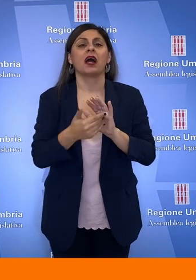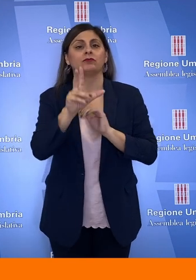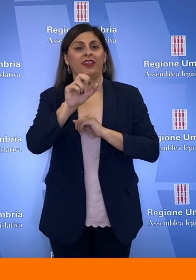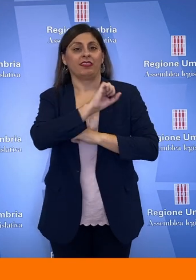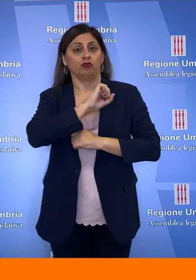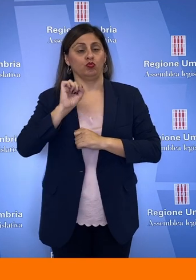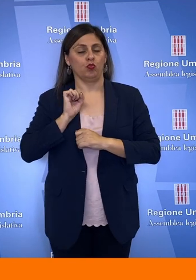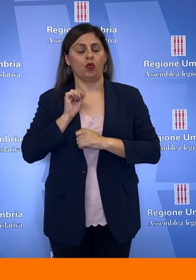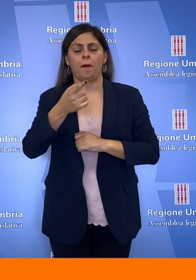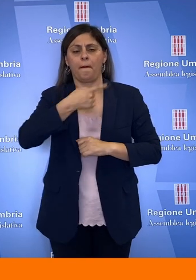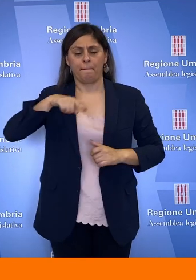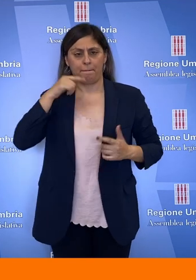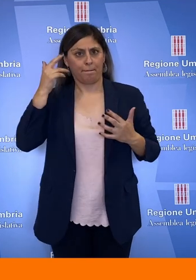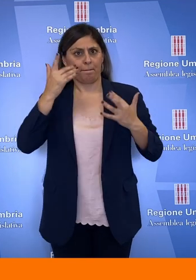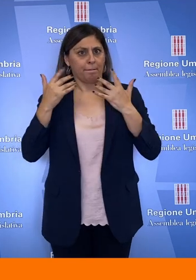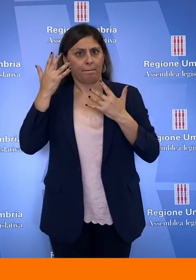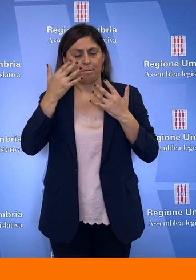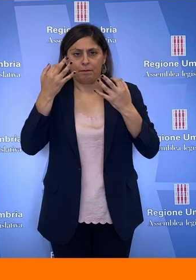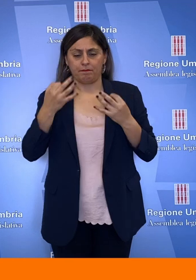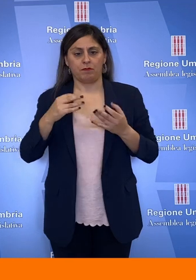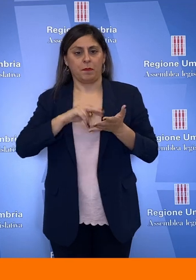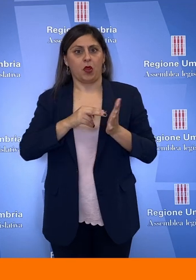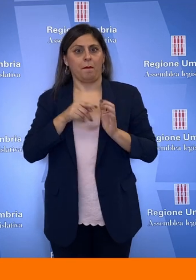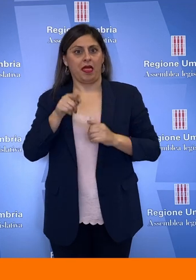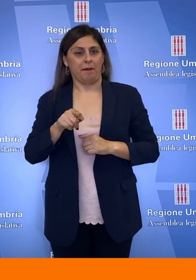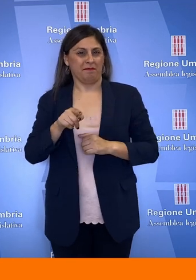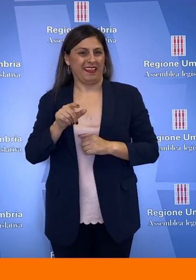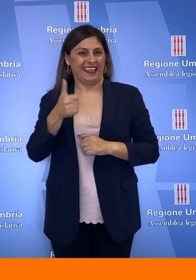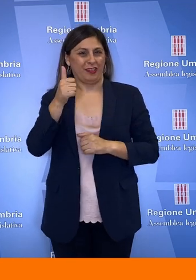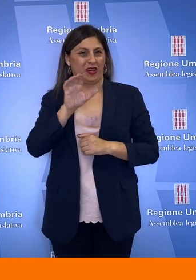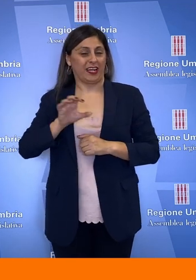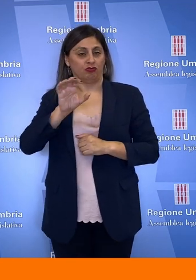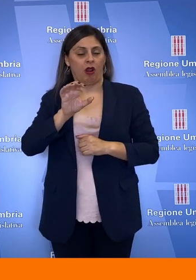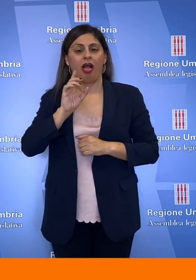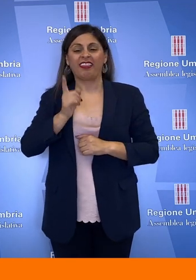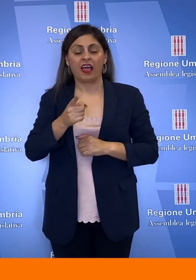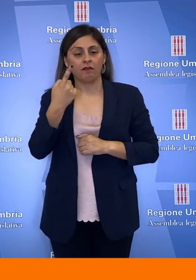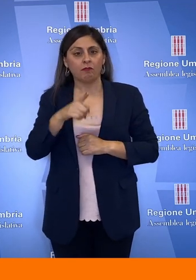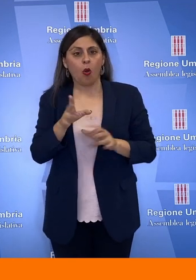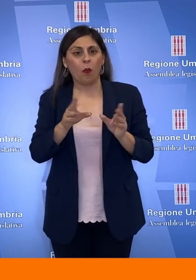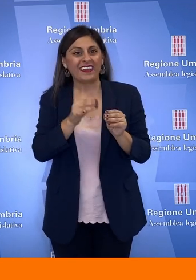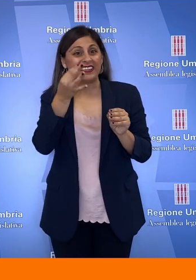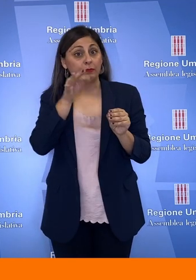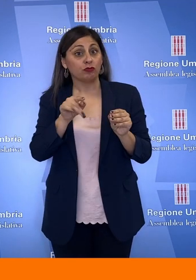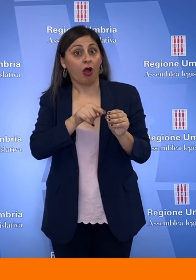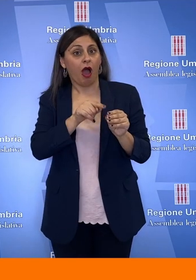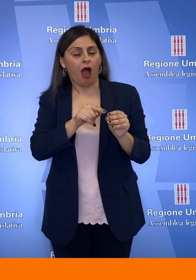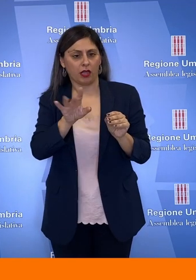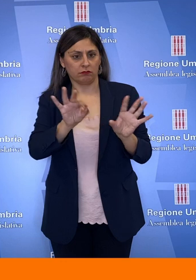30 giugno. Ci siamo quindi posti il problema, ha detto il direttore regionale, di far rientrare quelle unità speciali che erano state